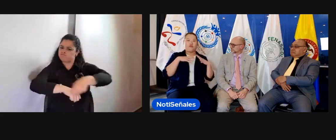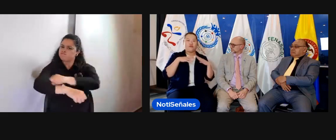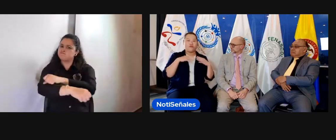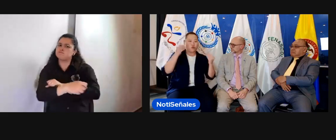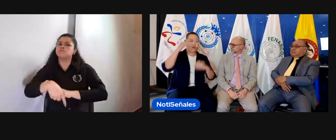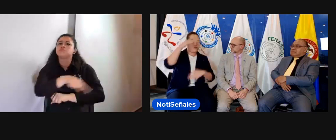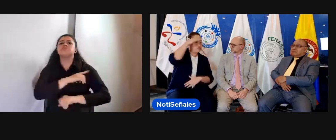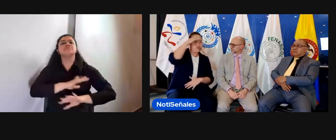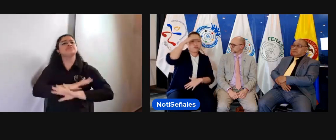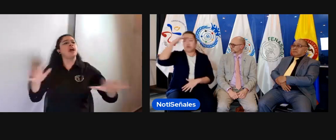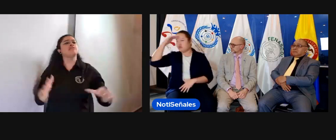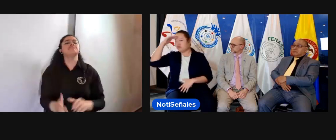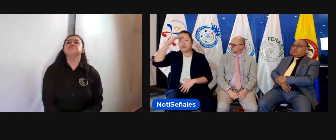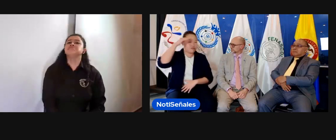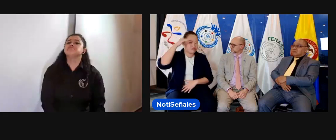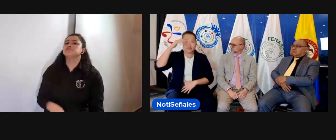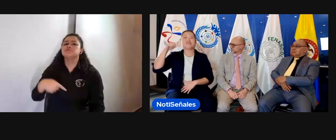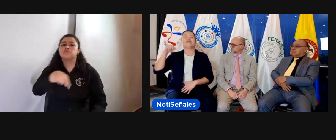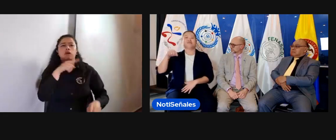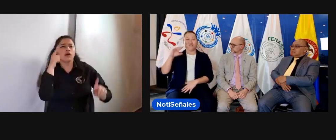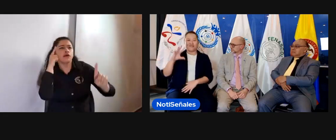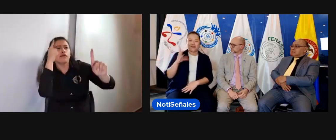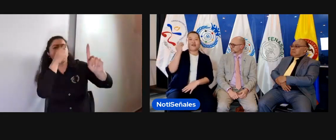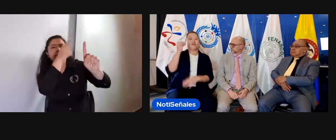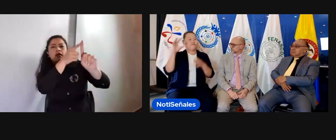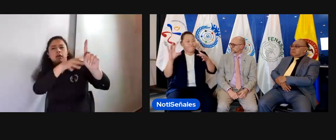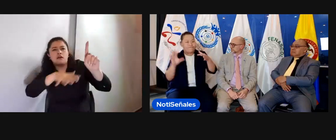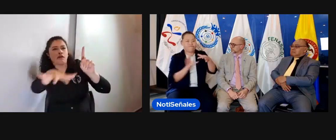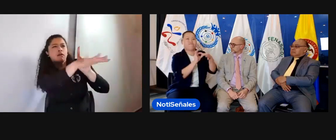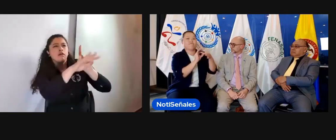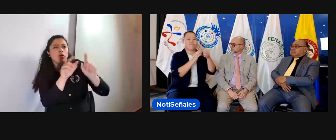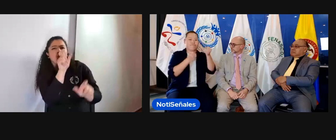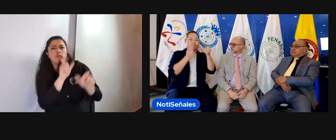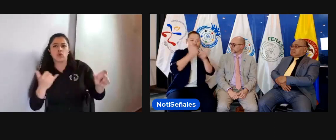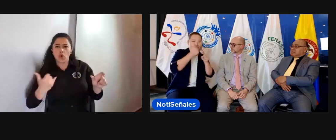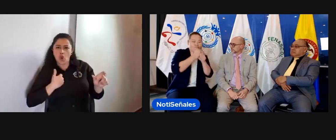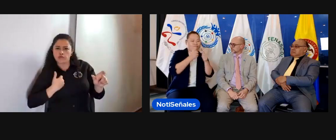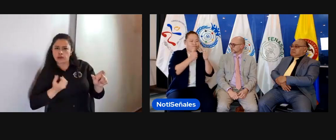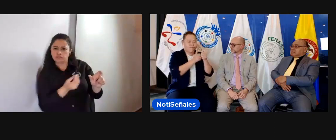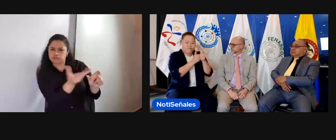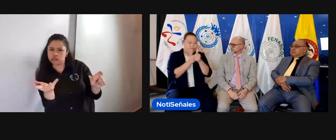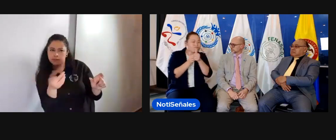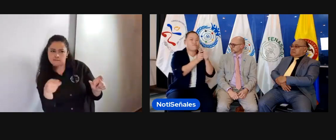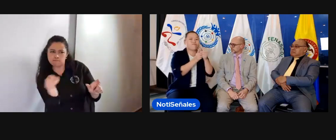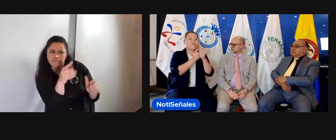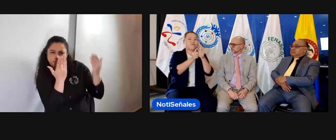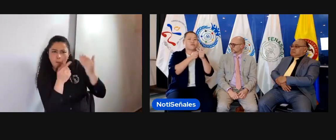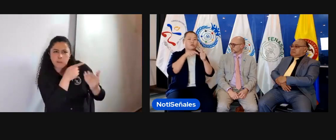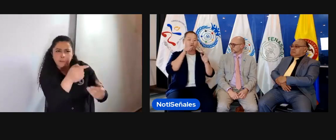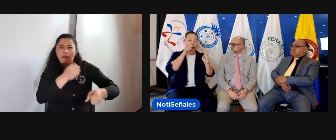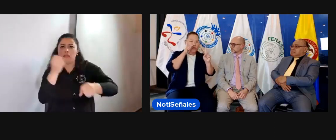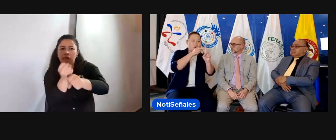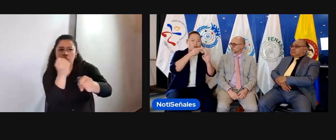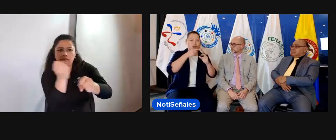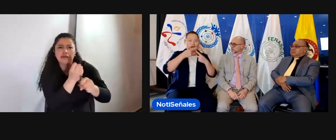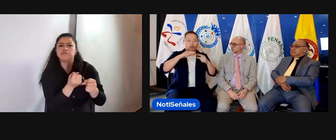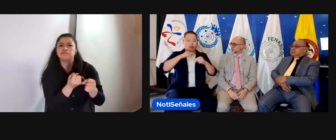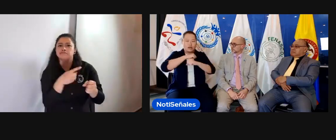Ese trabajo. Un trabajo que va desde la base. Nosotros, como jóvenes, también apoyamos a la Junta